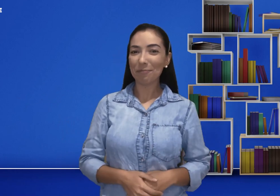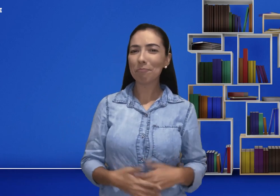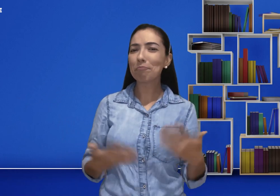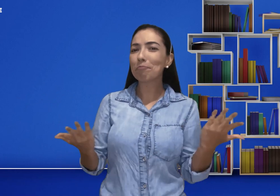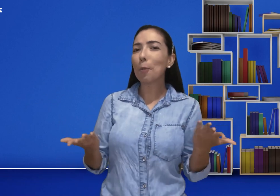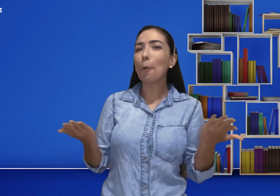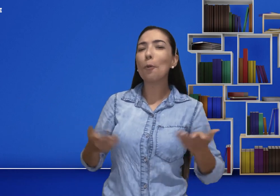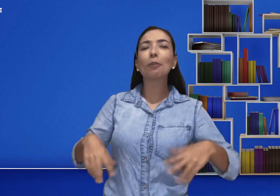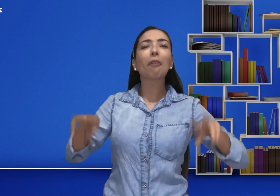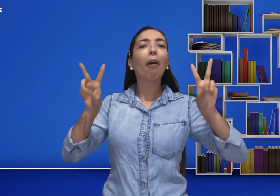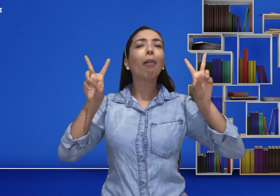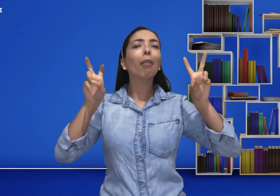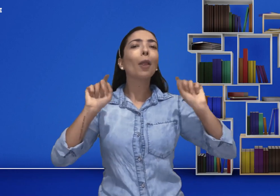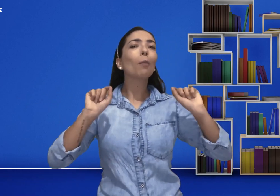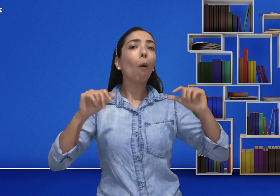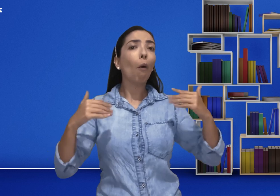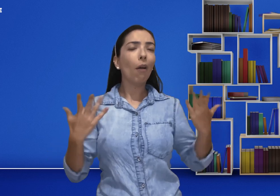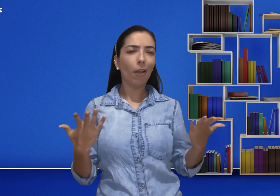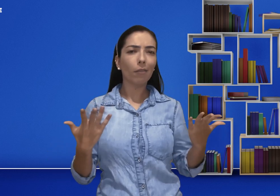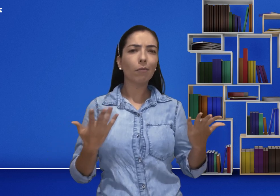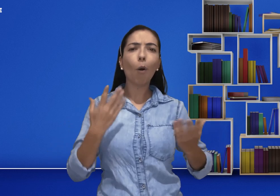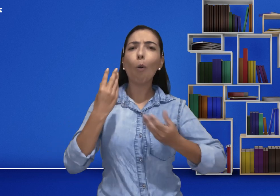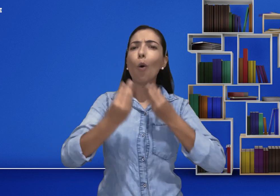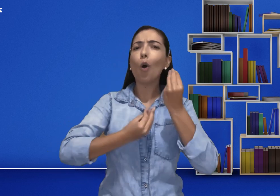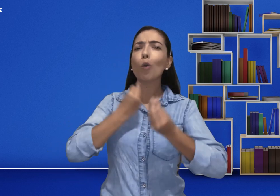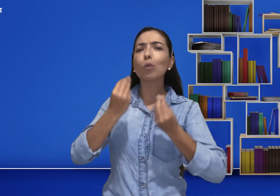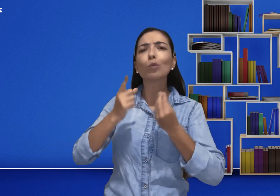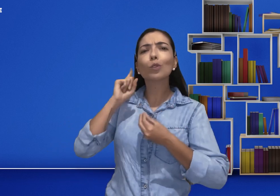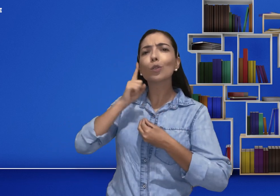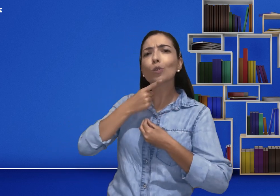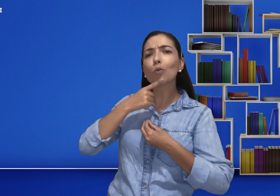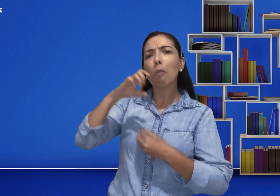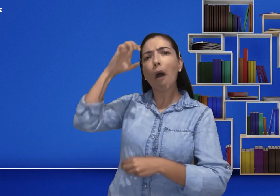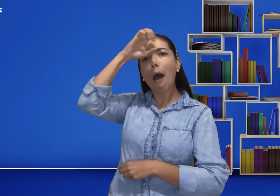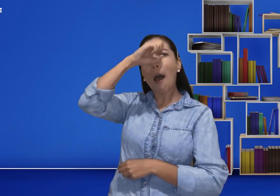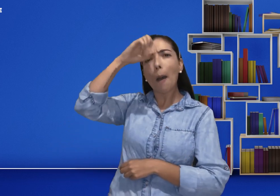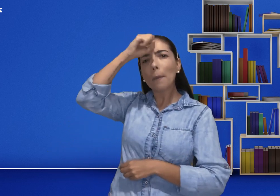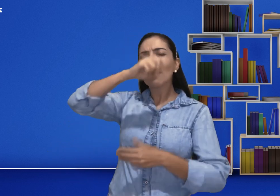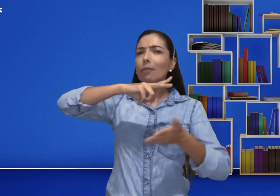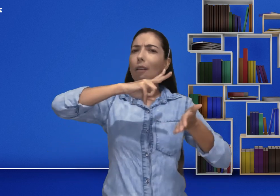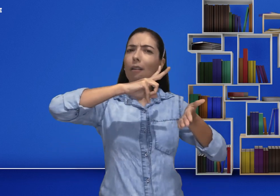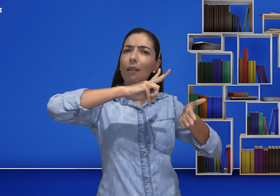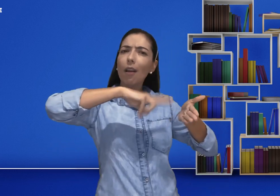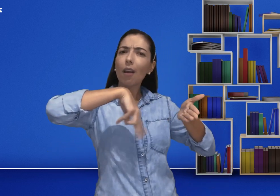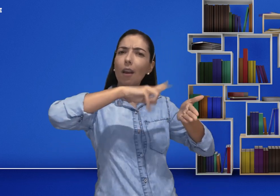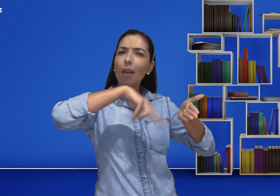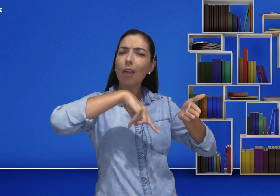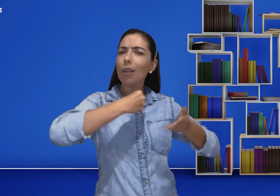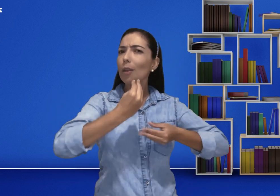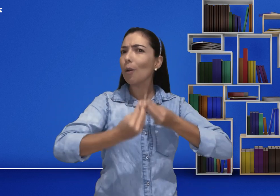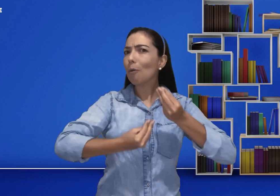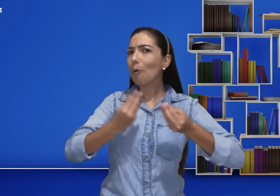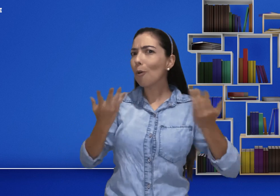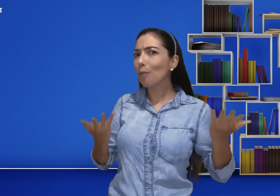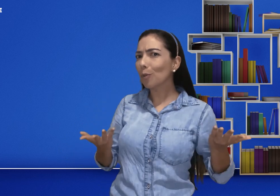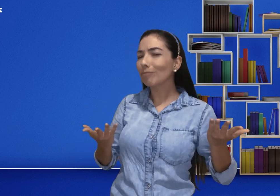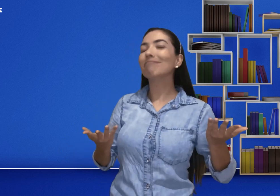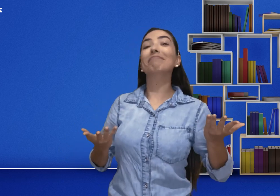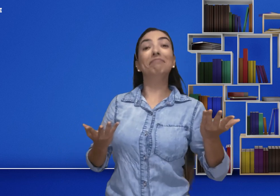Hoje nós falaremos sobre o quê? Nós falaremos sobre como o surdo aprende a ler. Muito